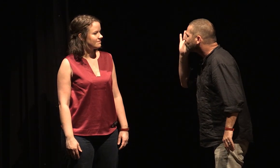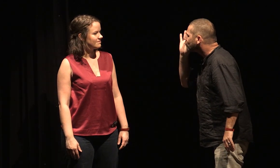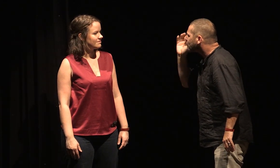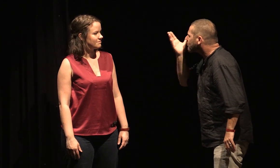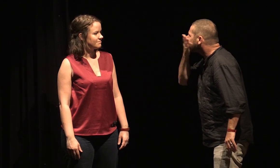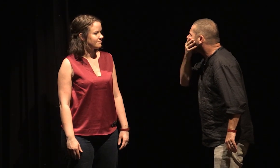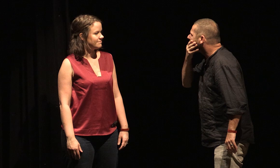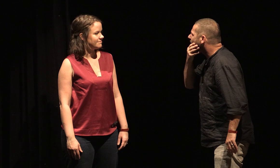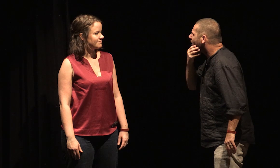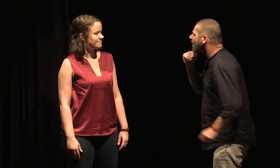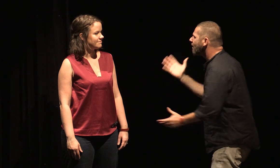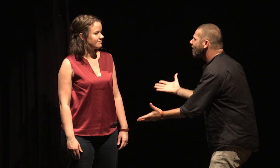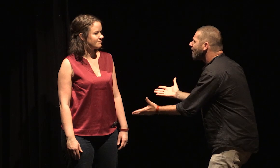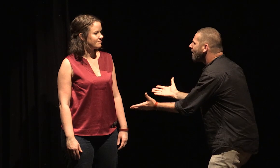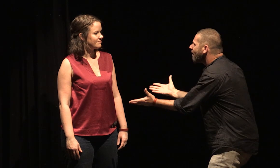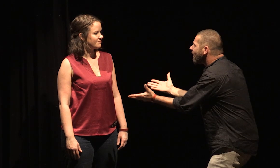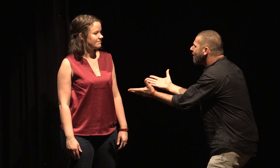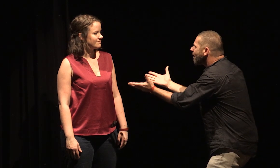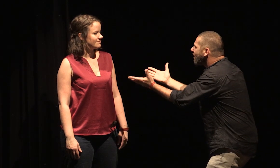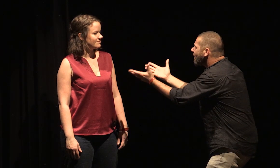ma reine, il est 5 heures du matin.